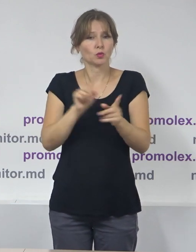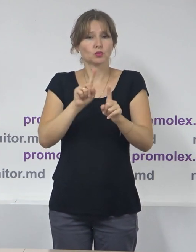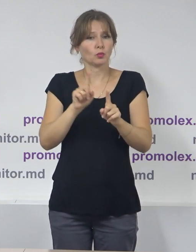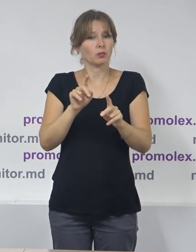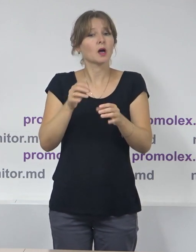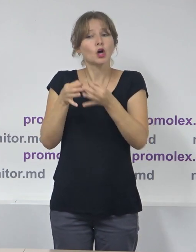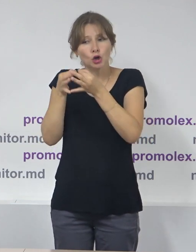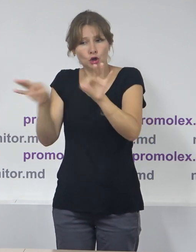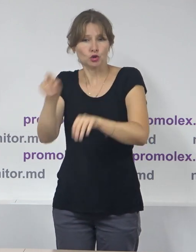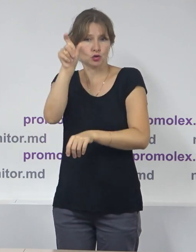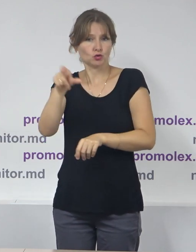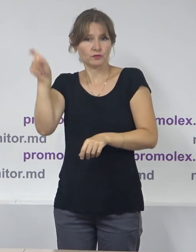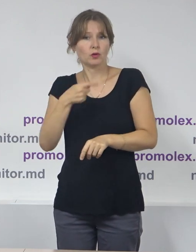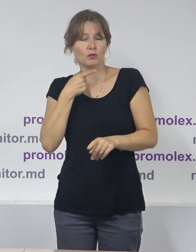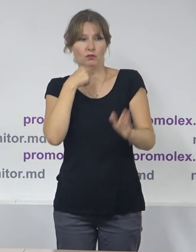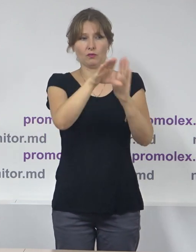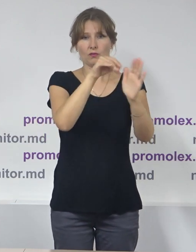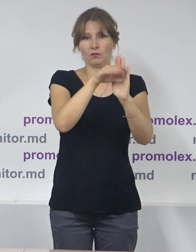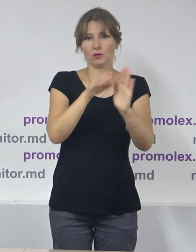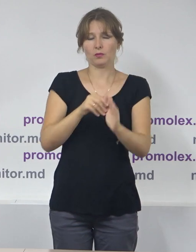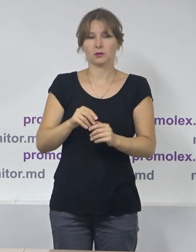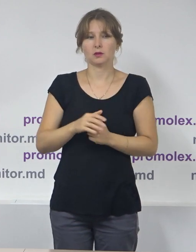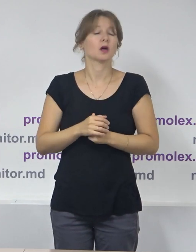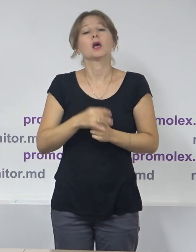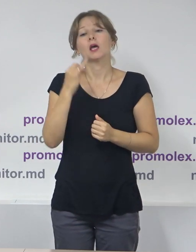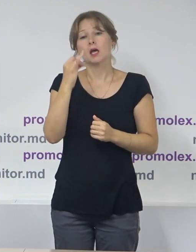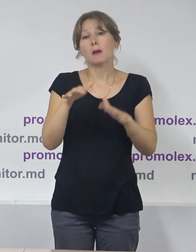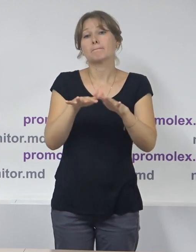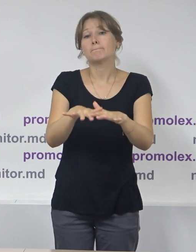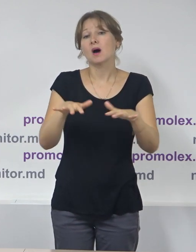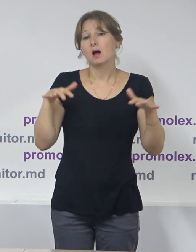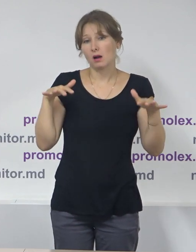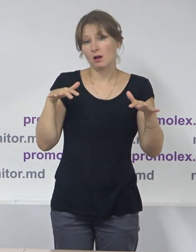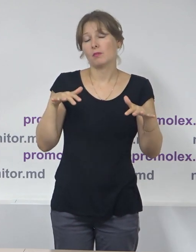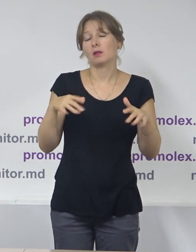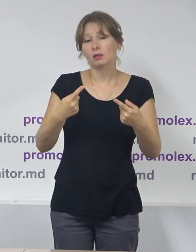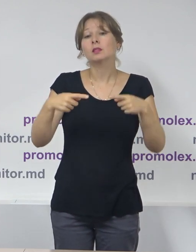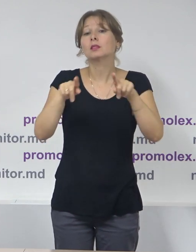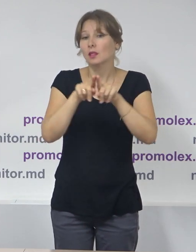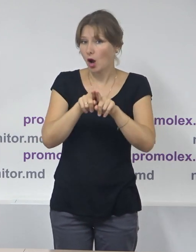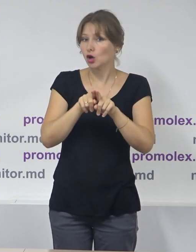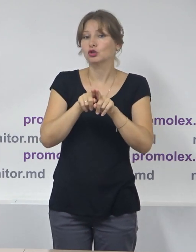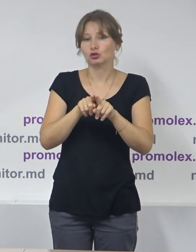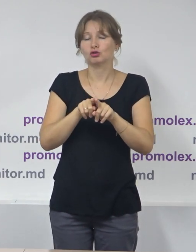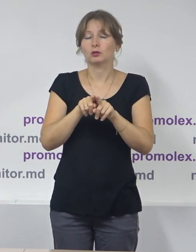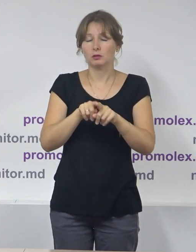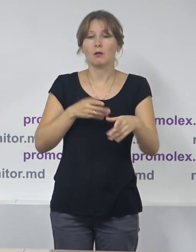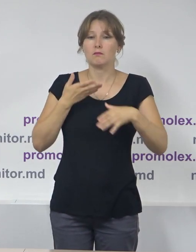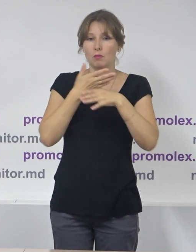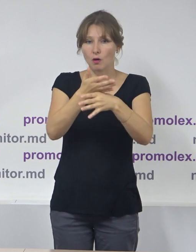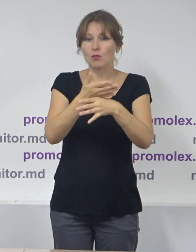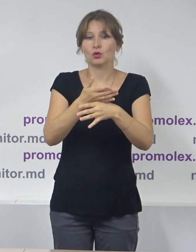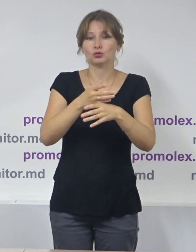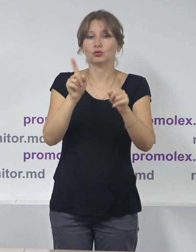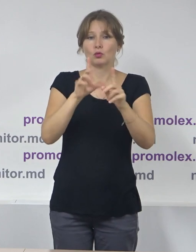vot pentru anumite categorii de cetățeni. De asemenea, Parlamentul a intervenit prin acele modificări pe care le-a făcut pe ultima sută de